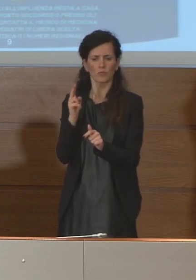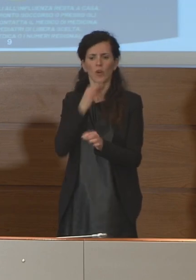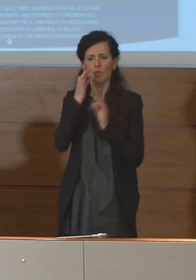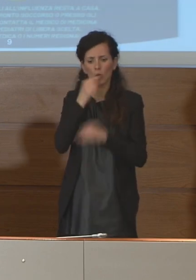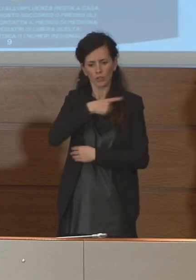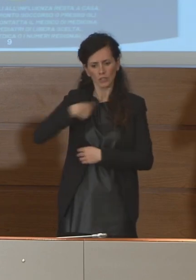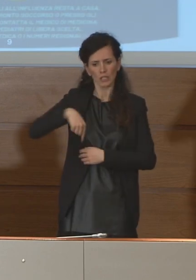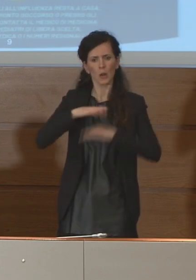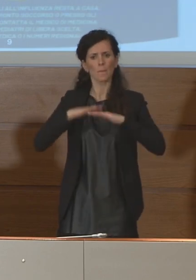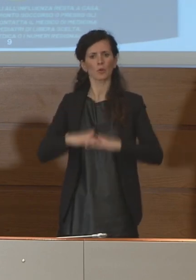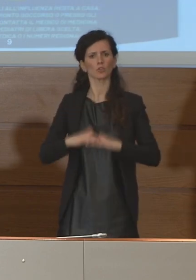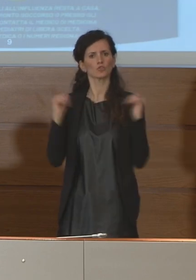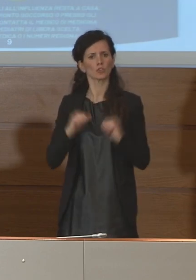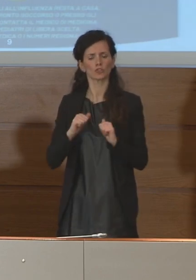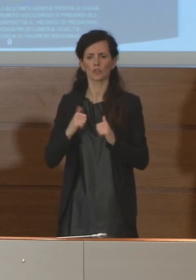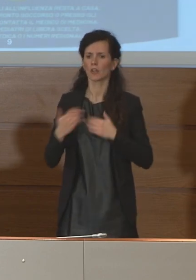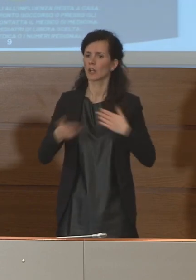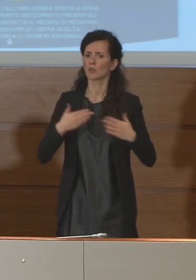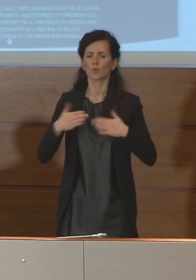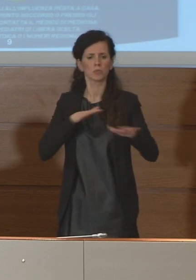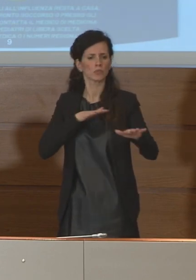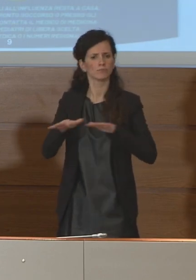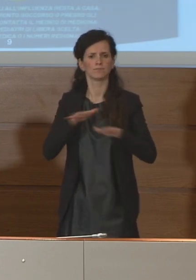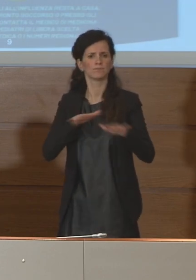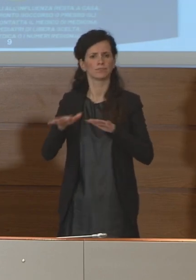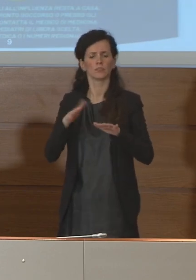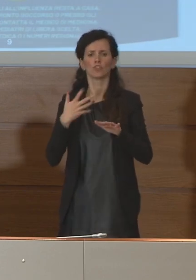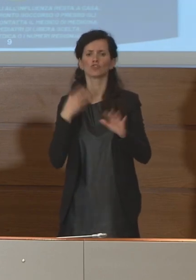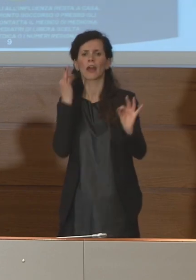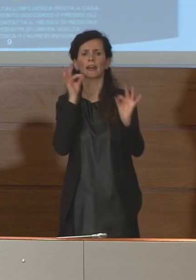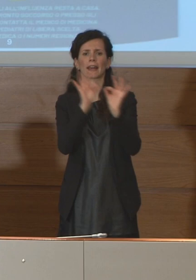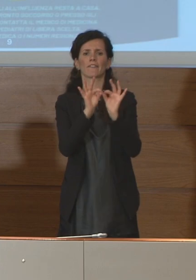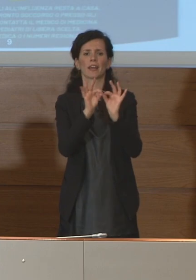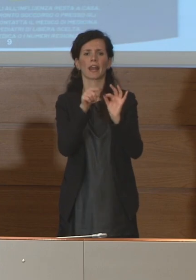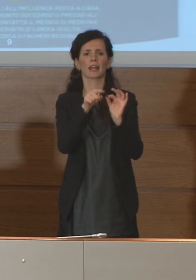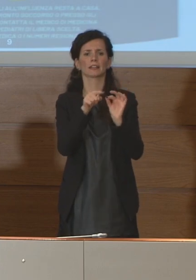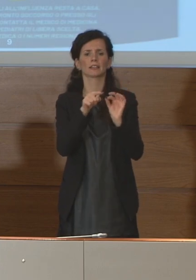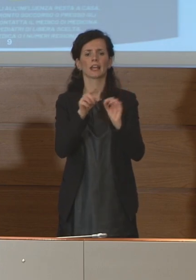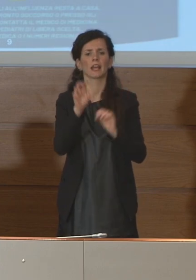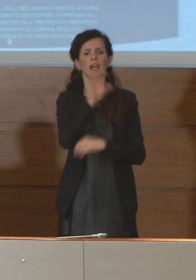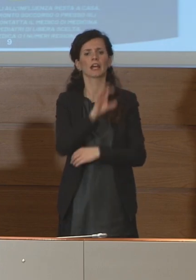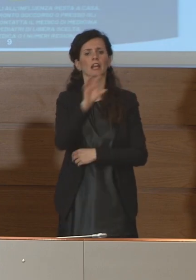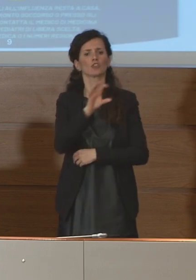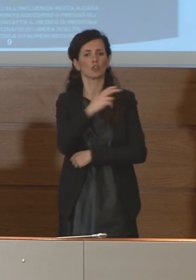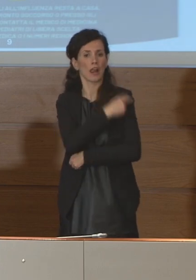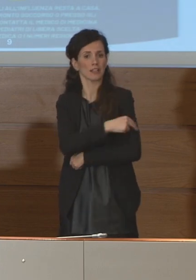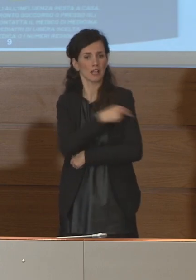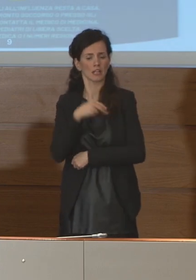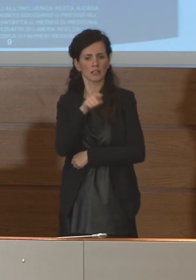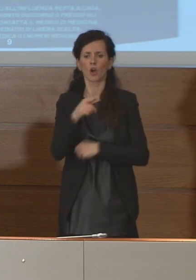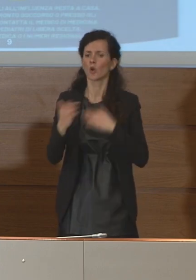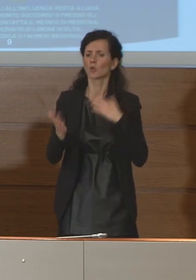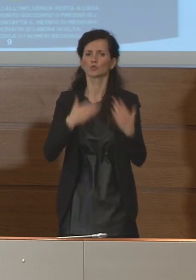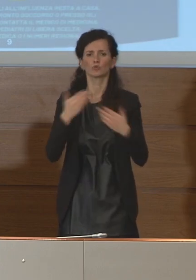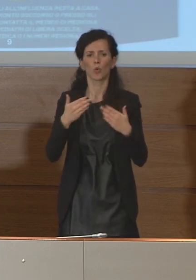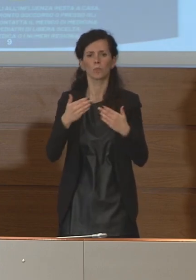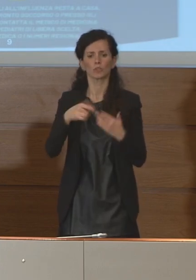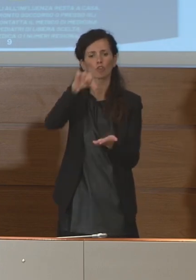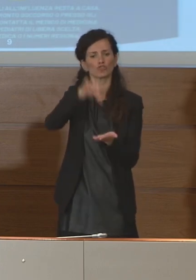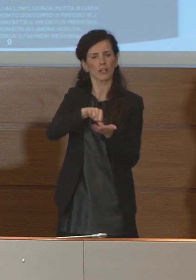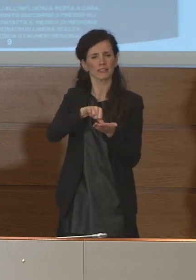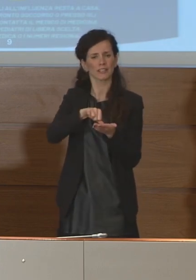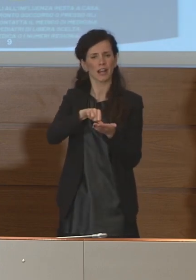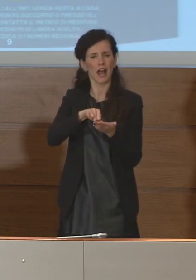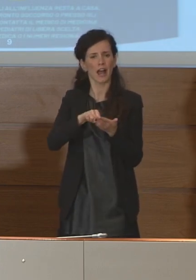protezione civile, esiste il referente sanitario regionale che attiva immediatamente la centrale remota di